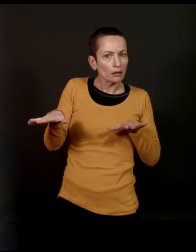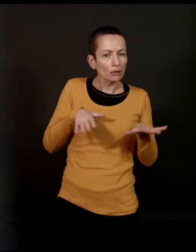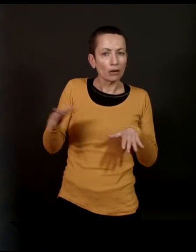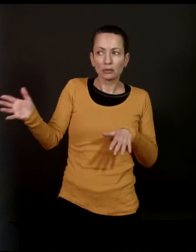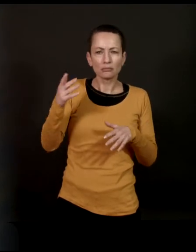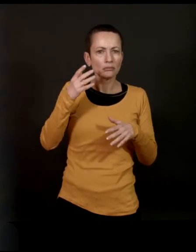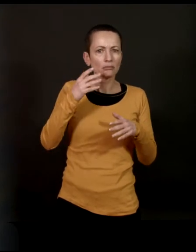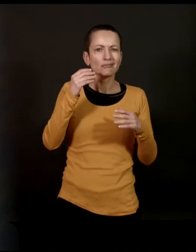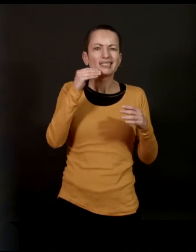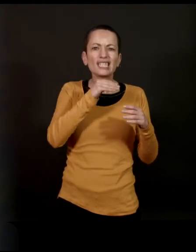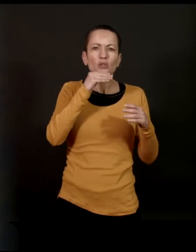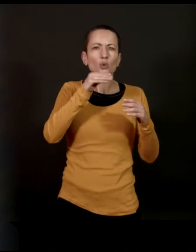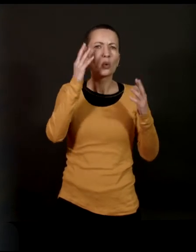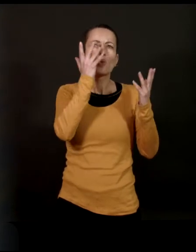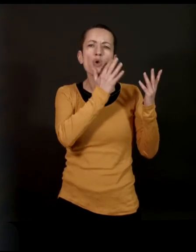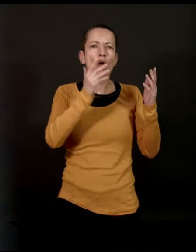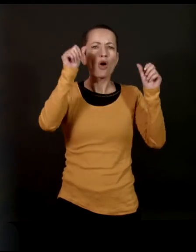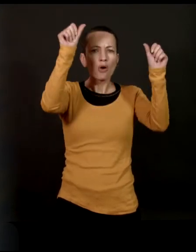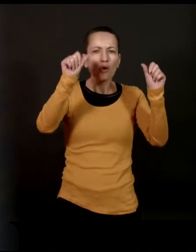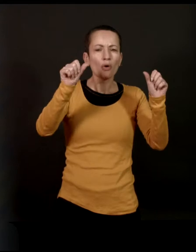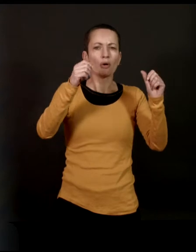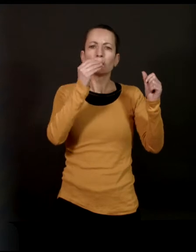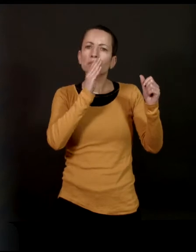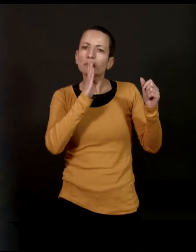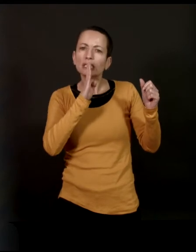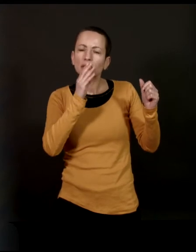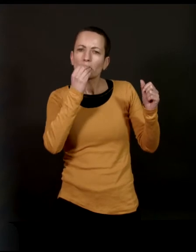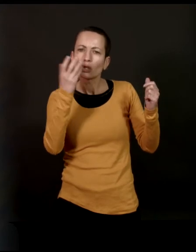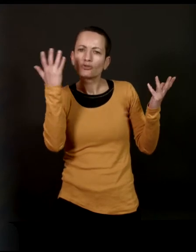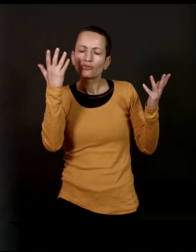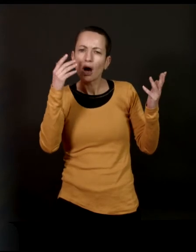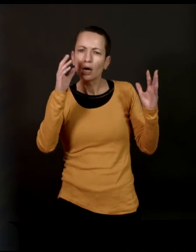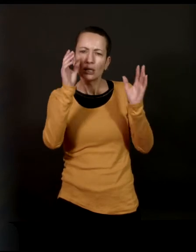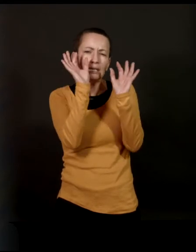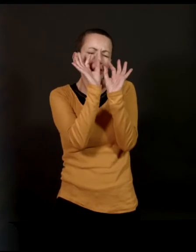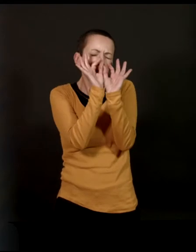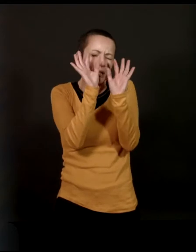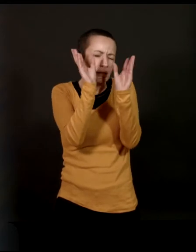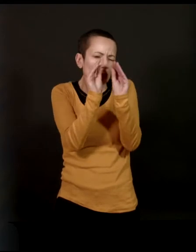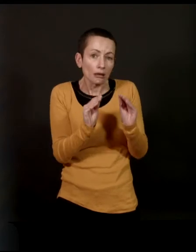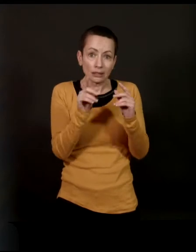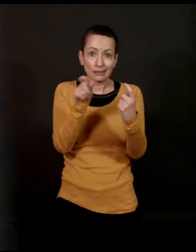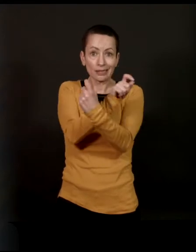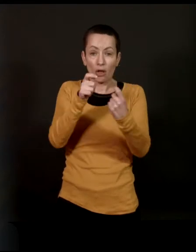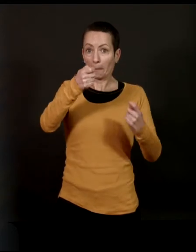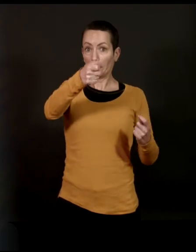Donc, il y a la couleur des tentures. Qu'est-ce qu'on a mangé à midi ? Enfin, dans tous les milieux qu'il traverse. Et très peu de dialogue.